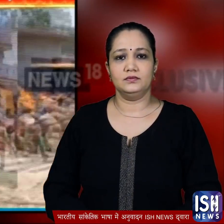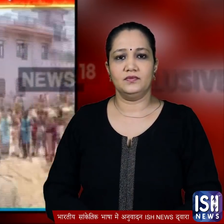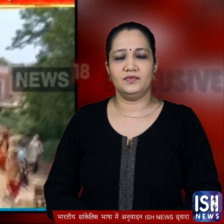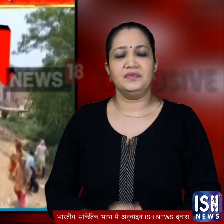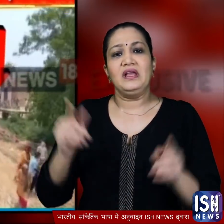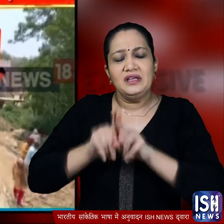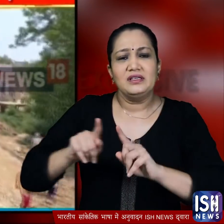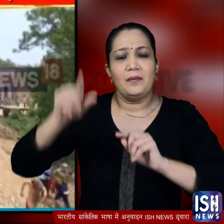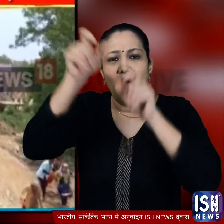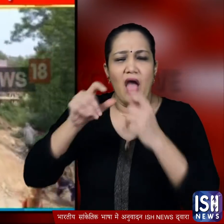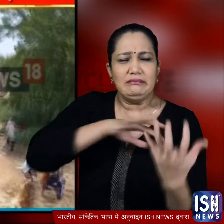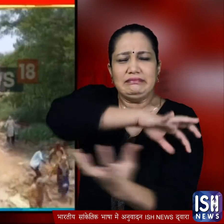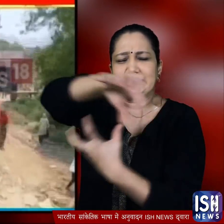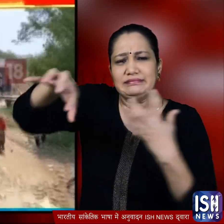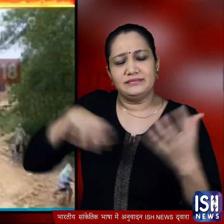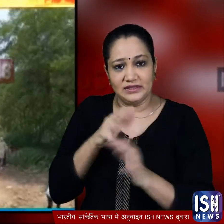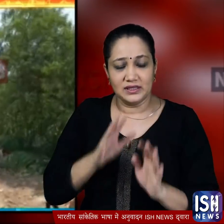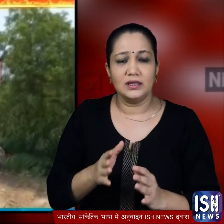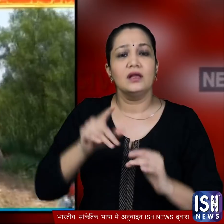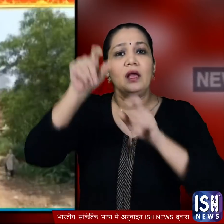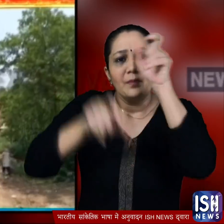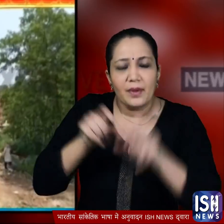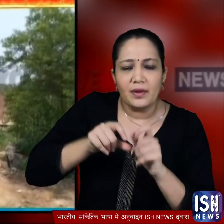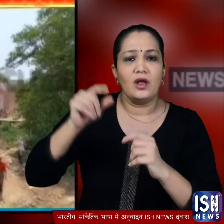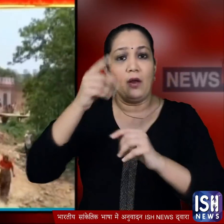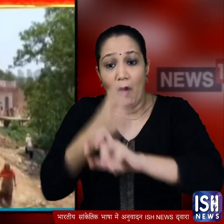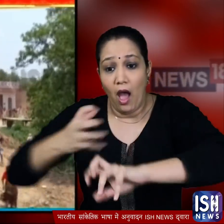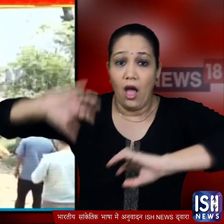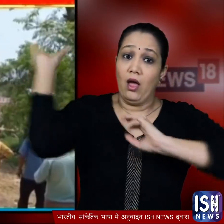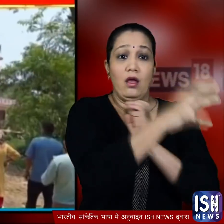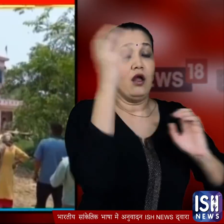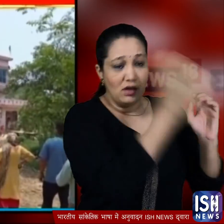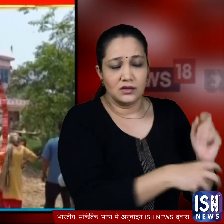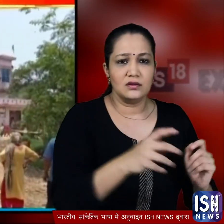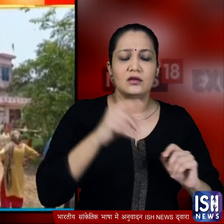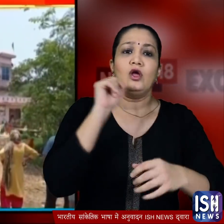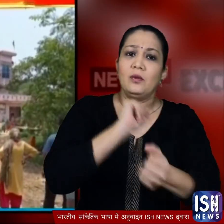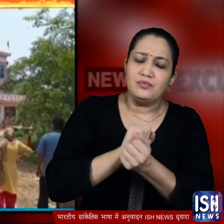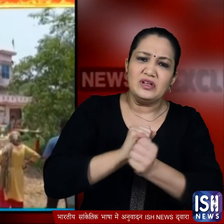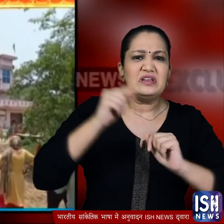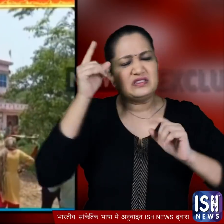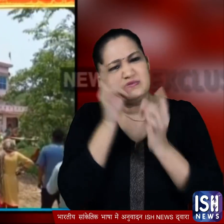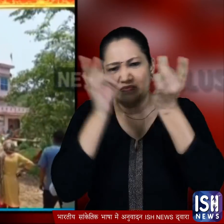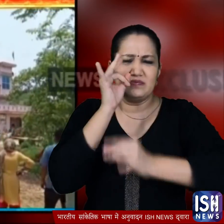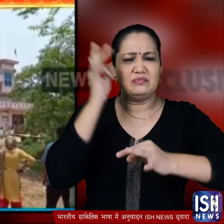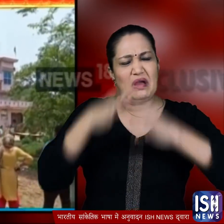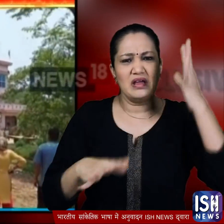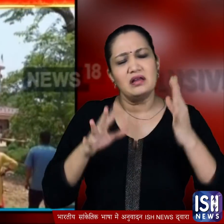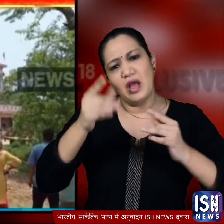इस कारवाई से वहां अफरा तफरी मज गए इस बीच कुछ लोगों ने पुलिस पर पत्थराब शुरू कर दिया जिसके जवाब में कुछ पुलिस वालों ने भी उन पर पत्थर